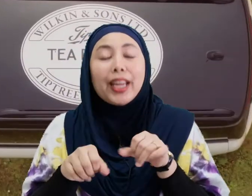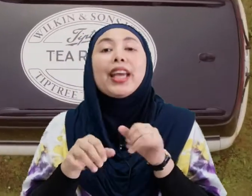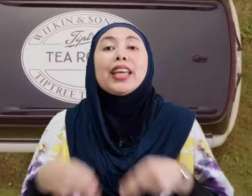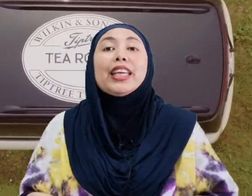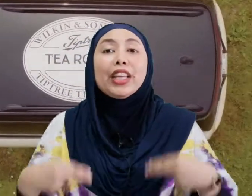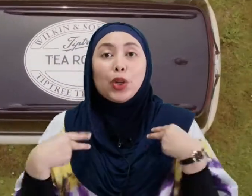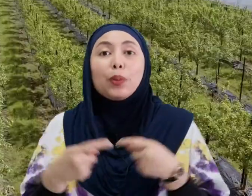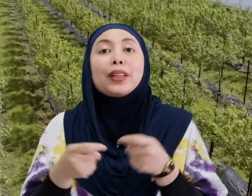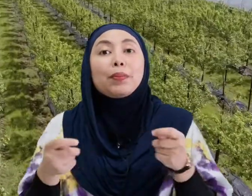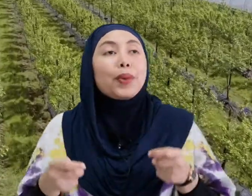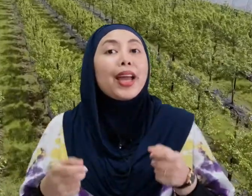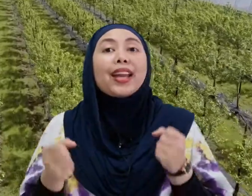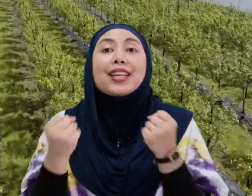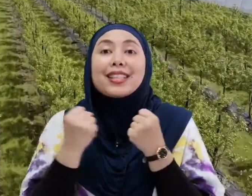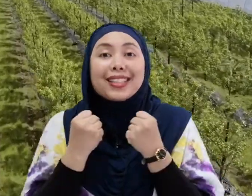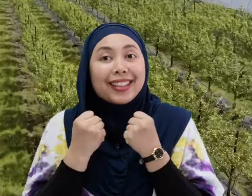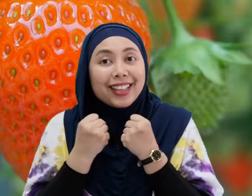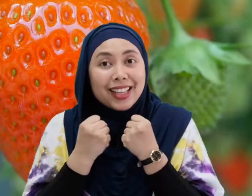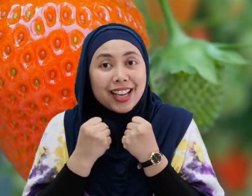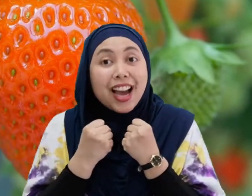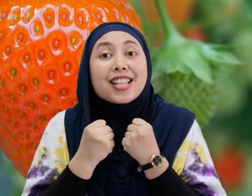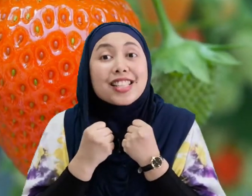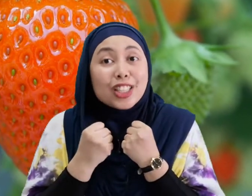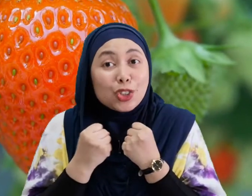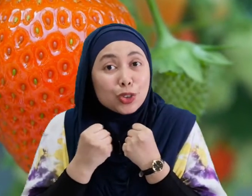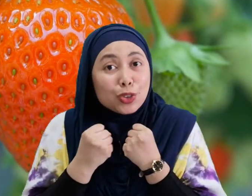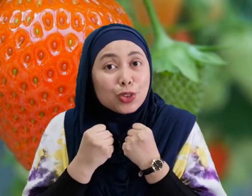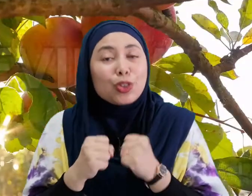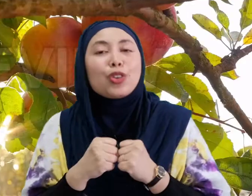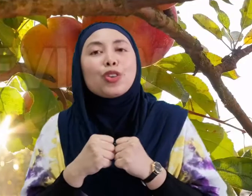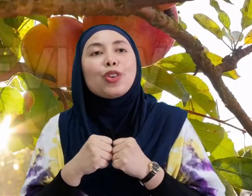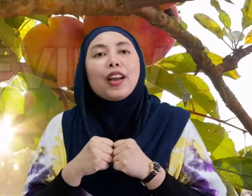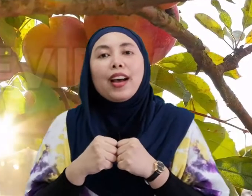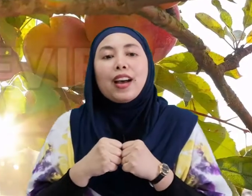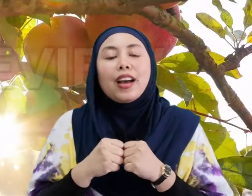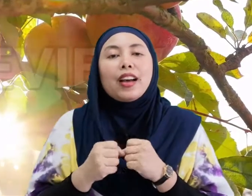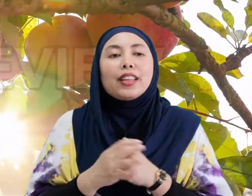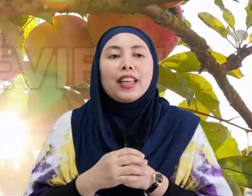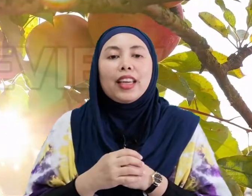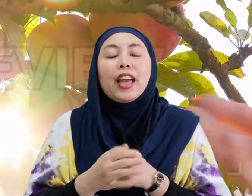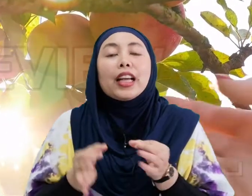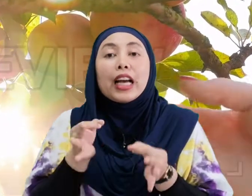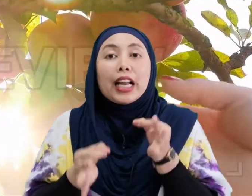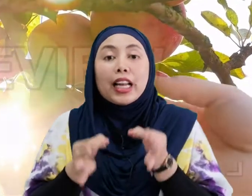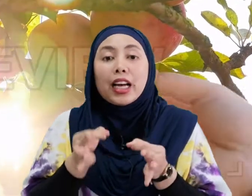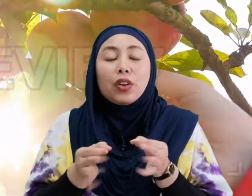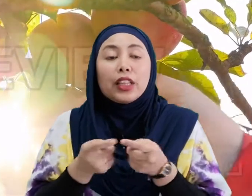Hidup Tempat Sesejuk Okey Kalau Di